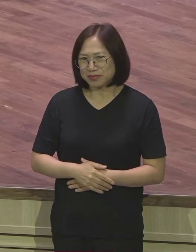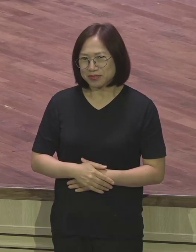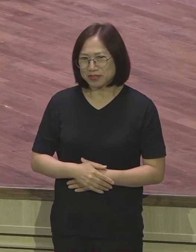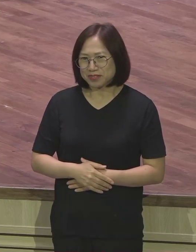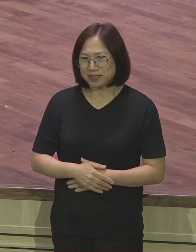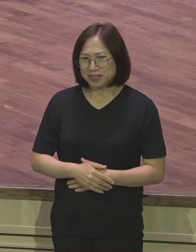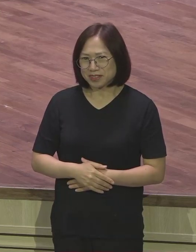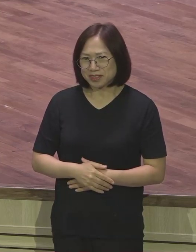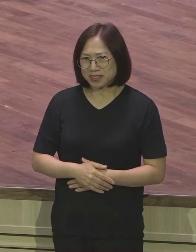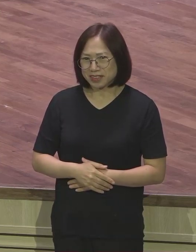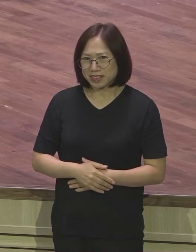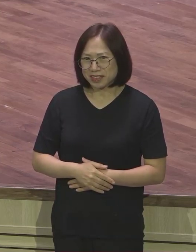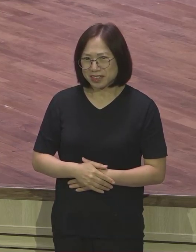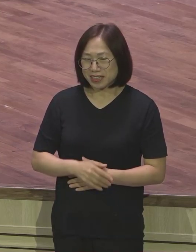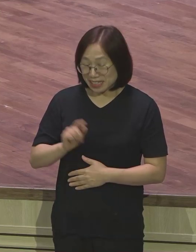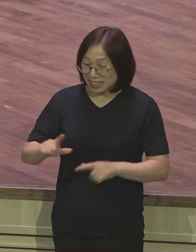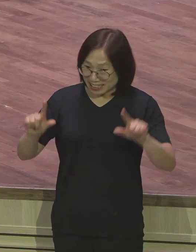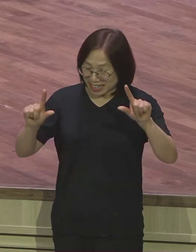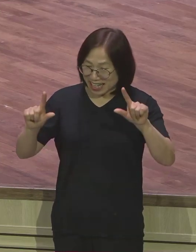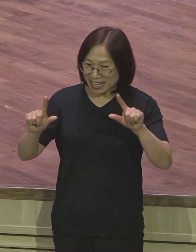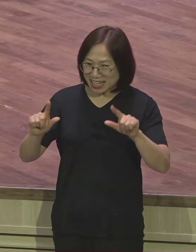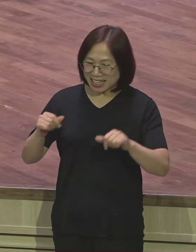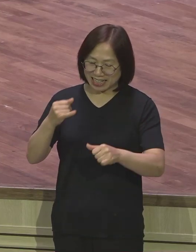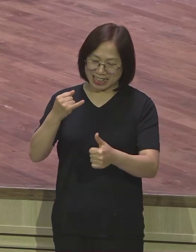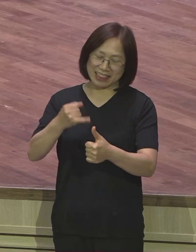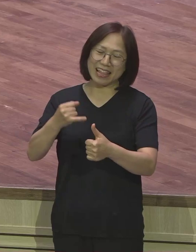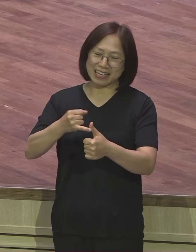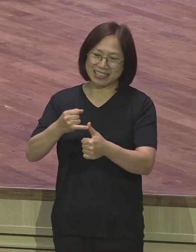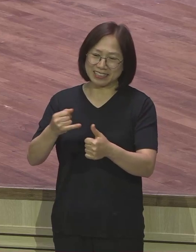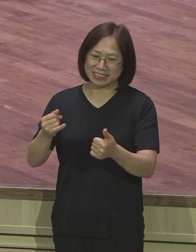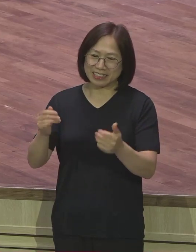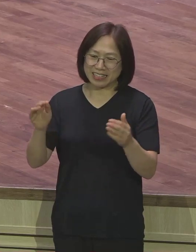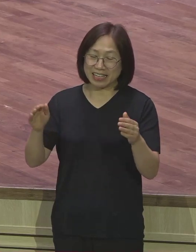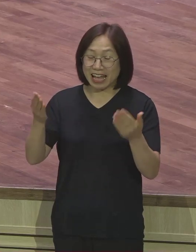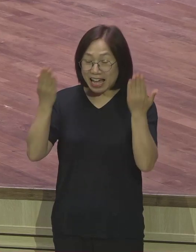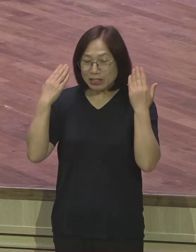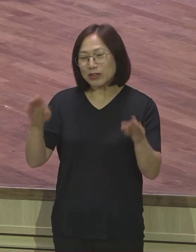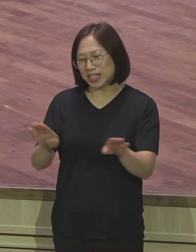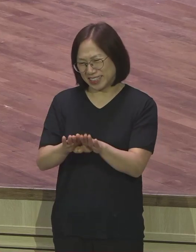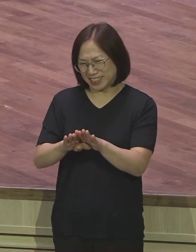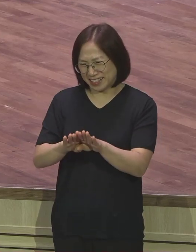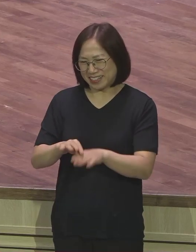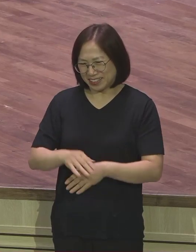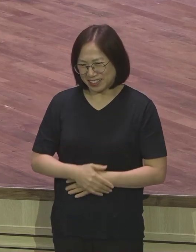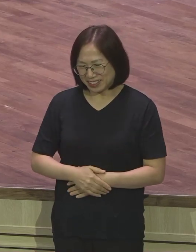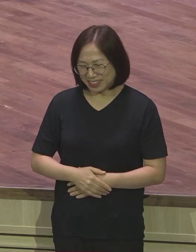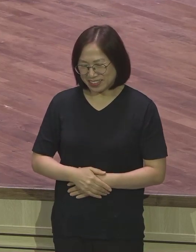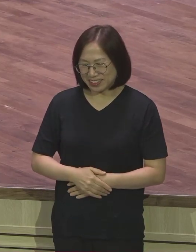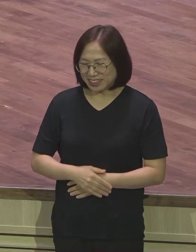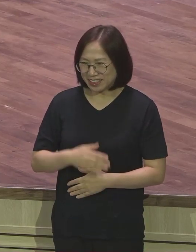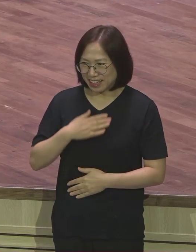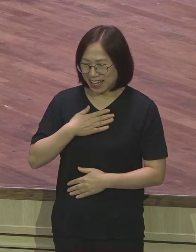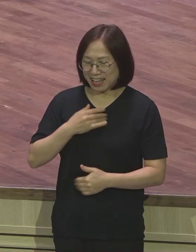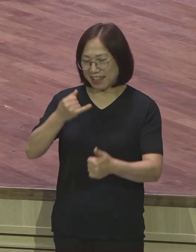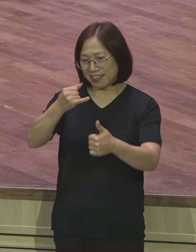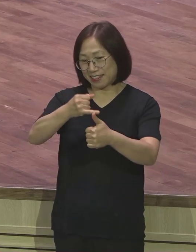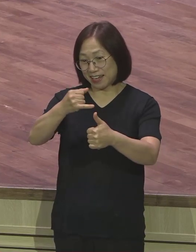마침 그날 저희 따라 결석을 하게 돼서 그 자리에 없었어요. 그래서 제가 저희 딸한테 은서야 만약에